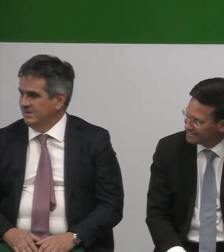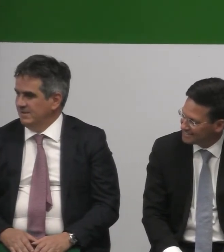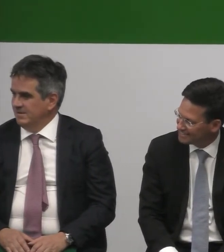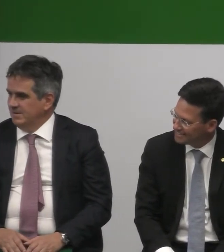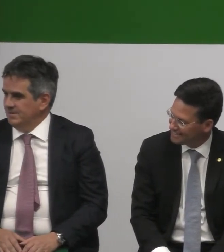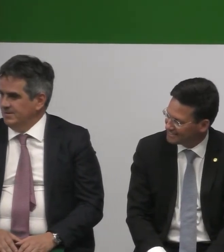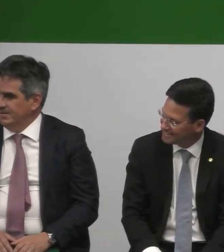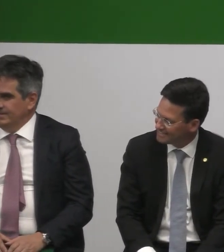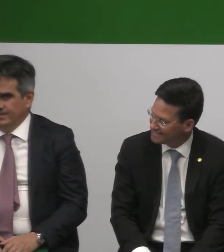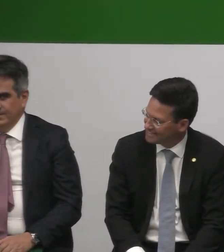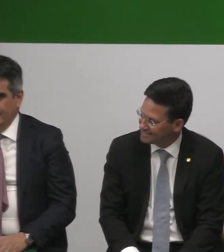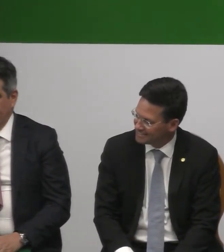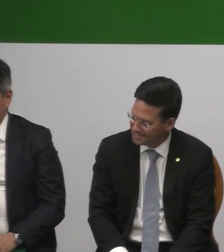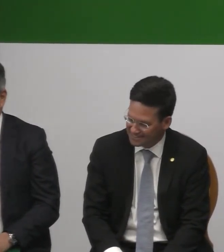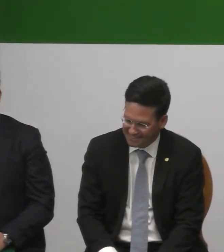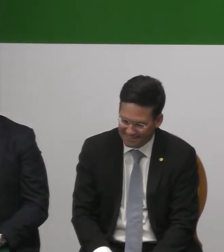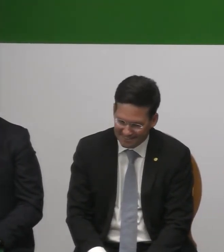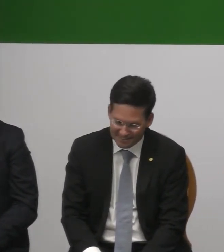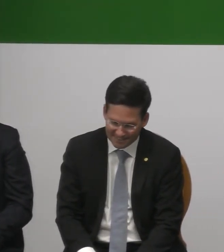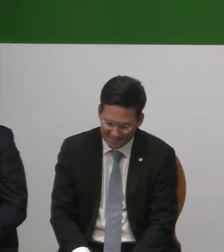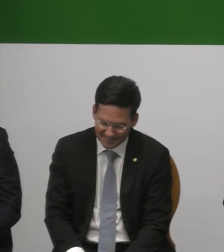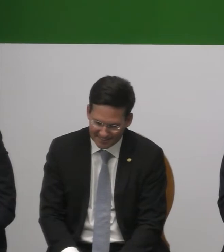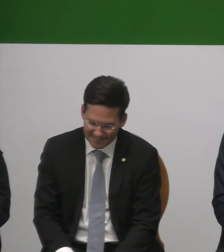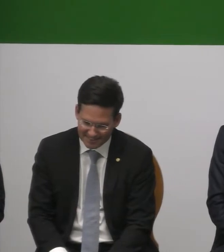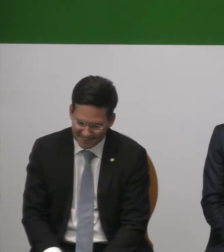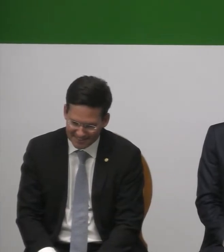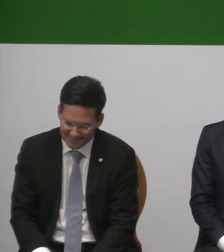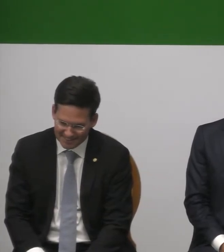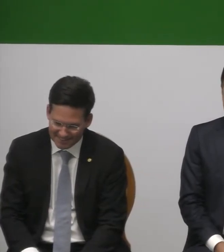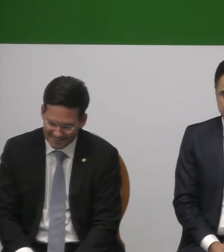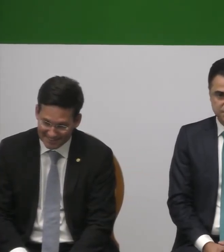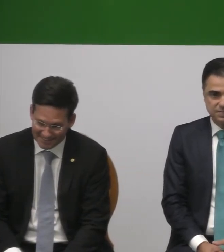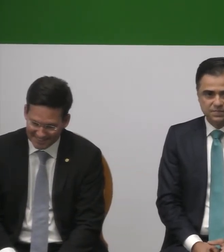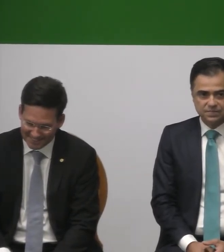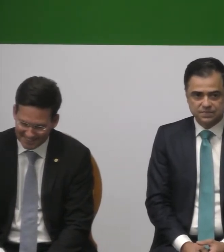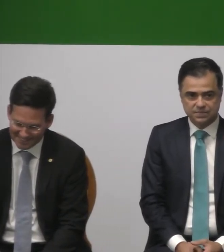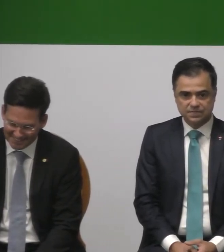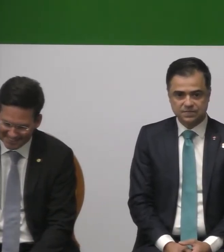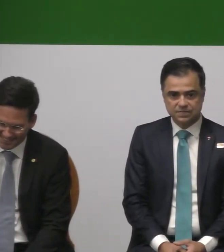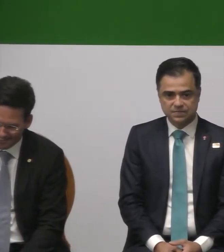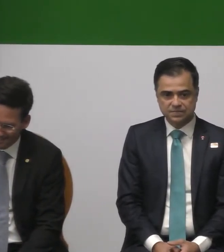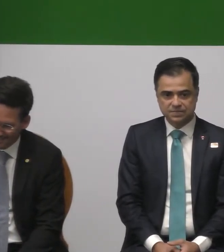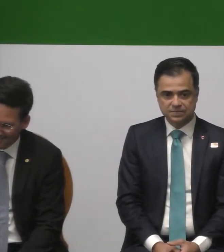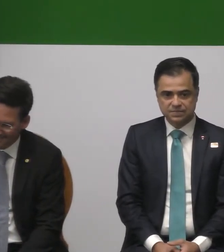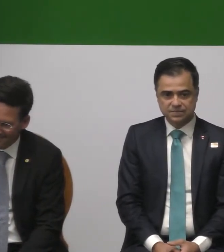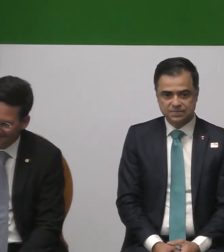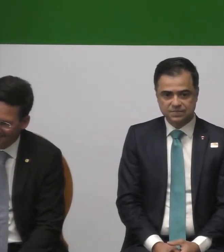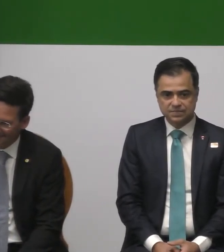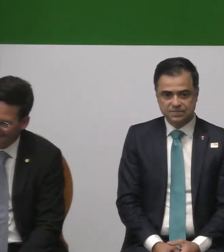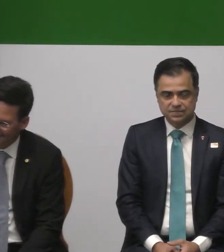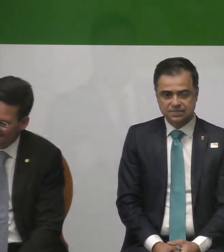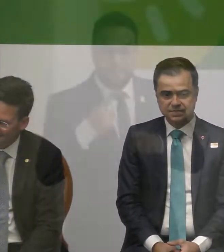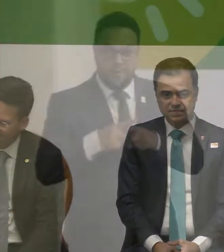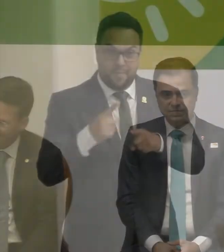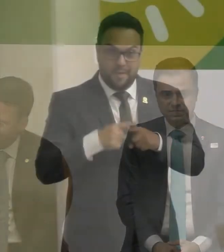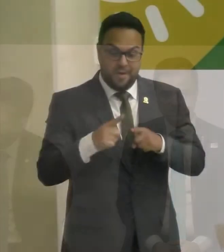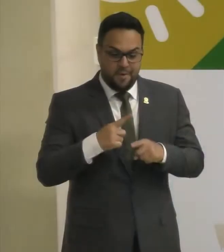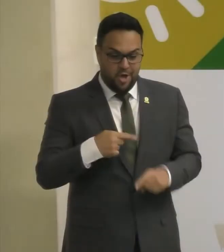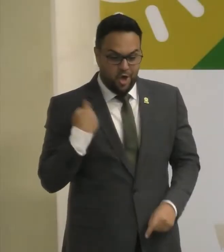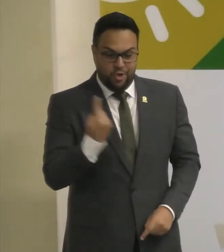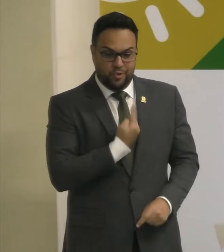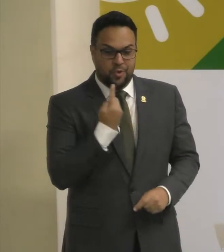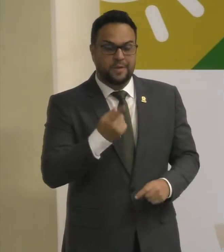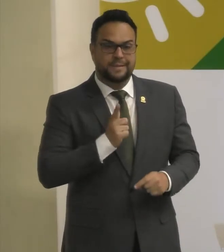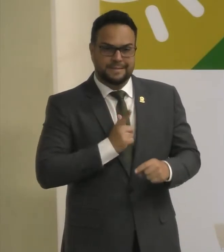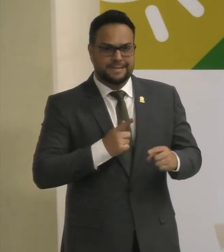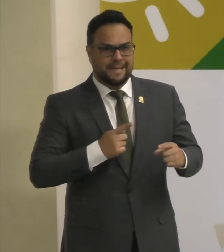Do governo Que juntos Se empenham E se engajam Para resolver Todos os problemas Que nós enfrentamos